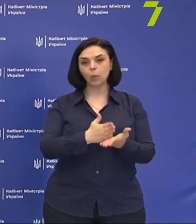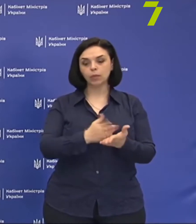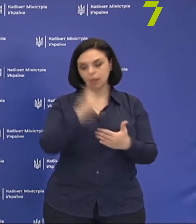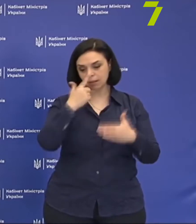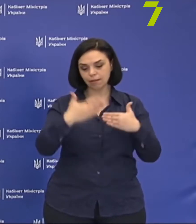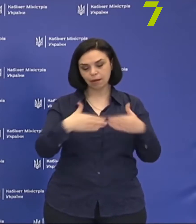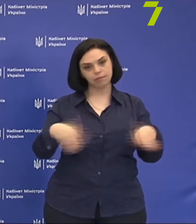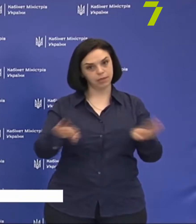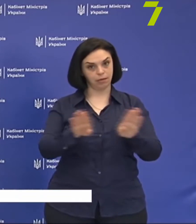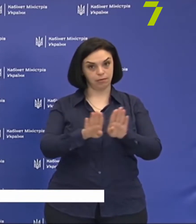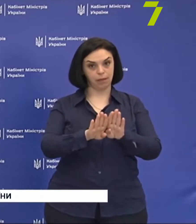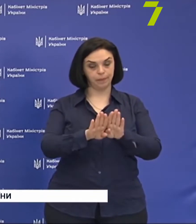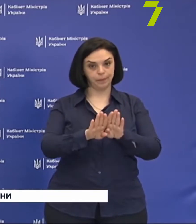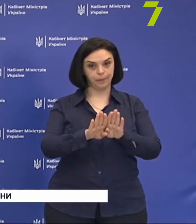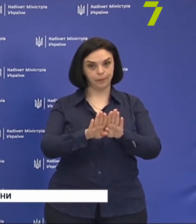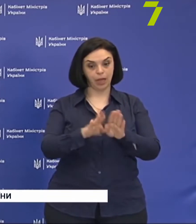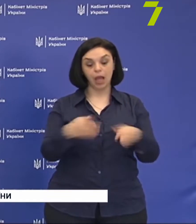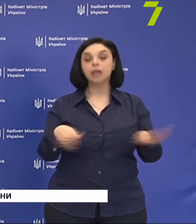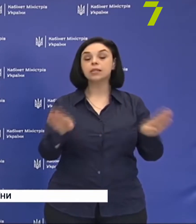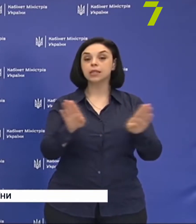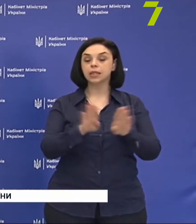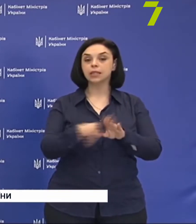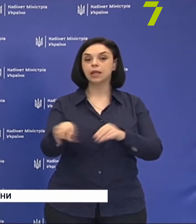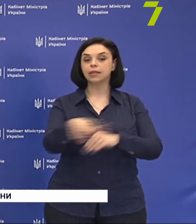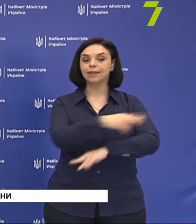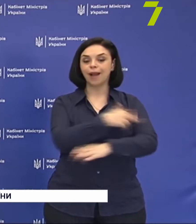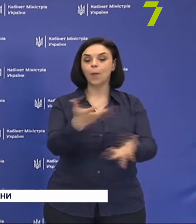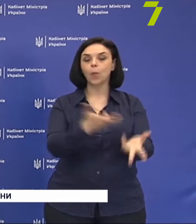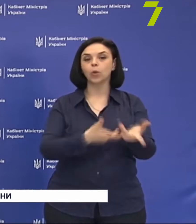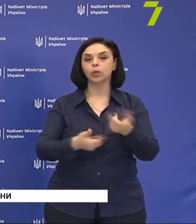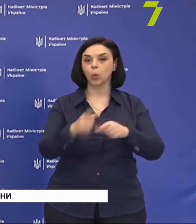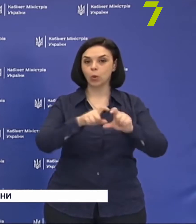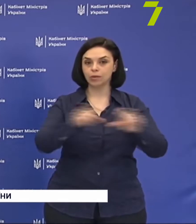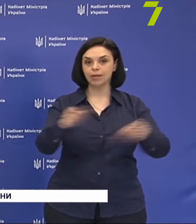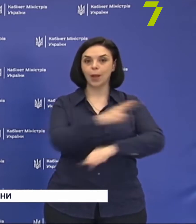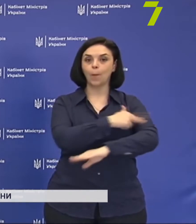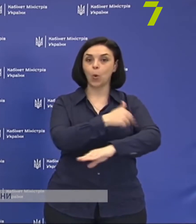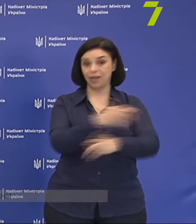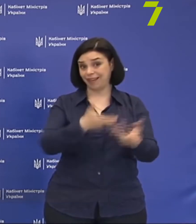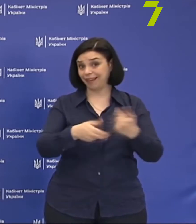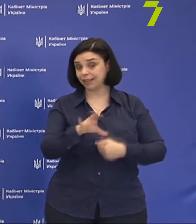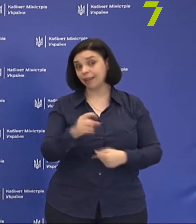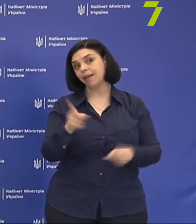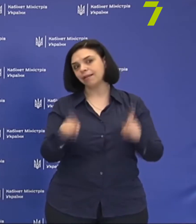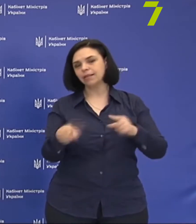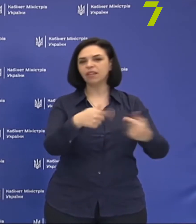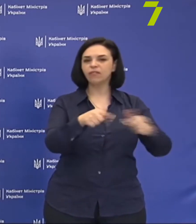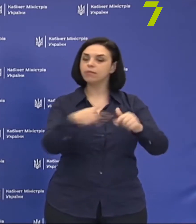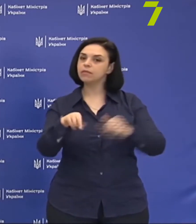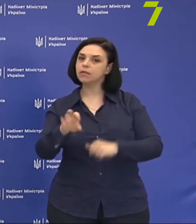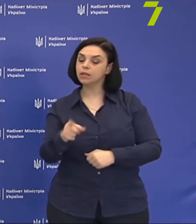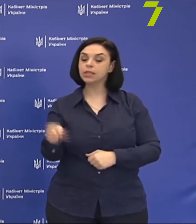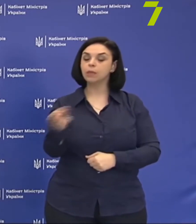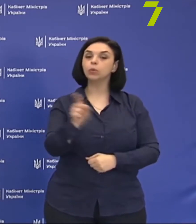на грані закриття. Закриття їх амбулаторій, їх поліклініки, деяких відділень.